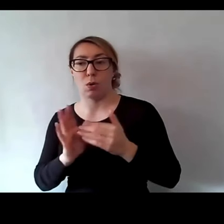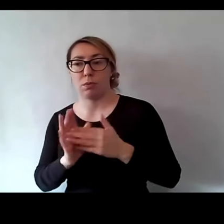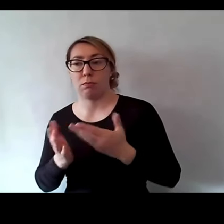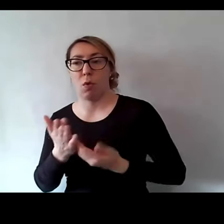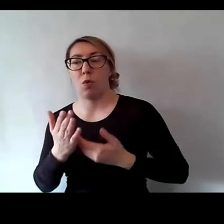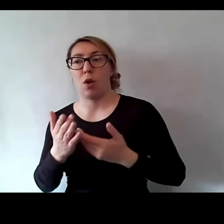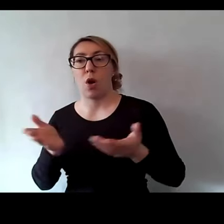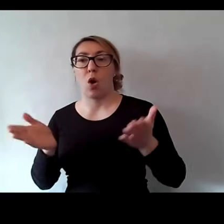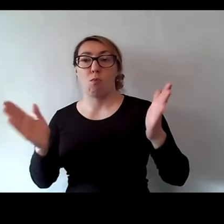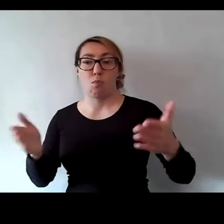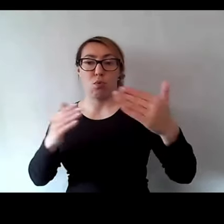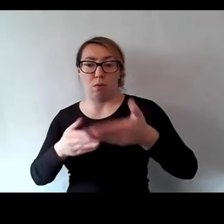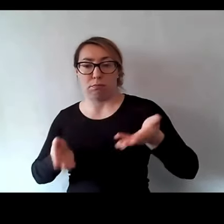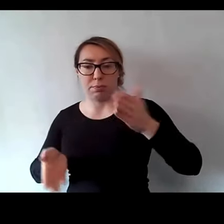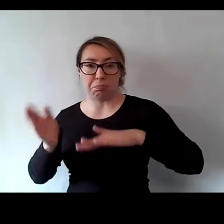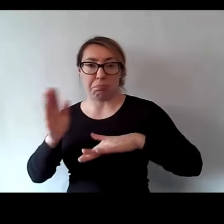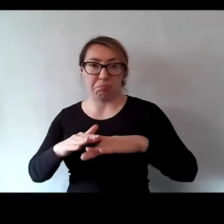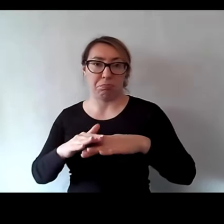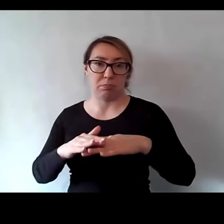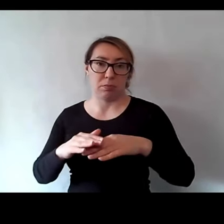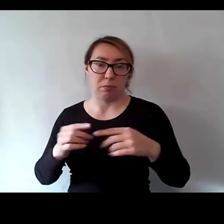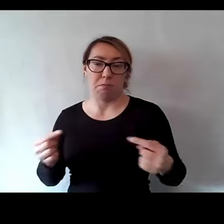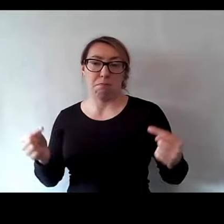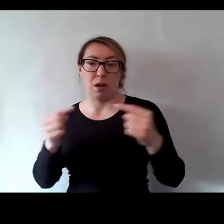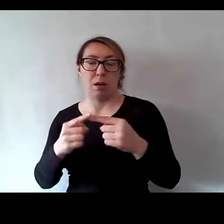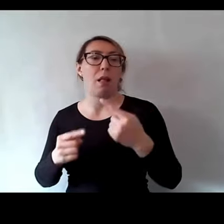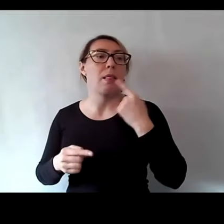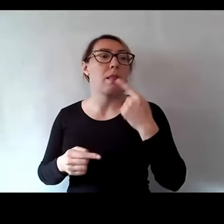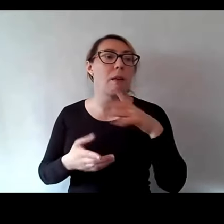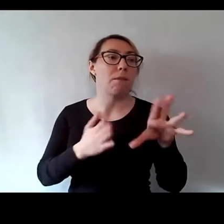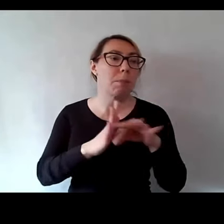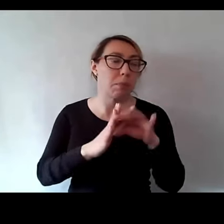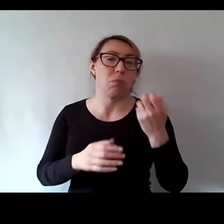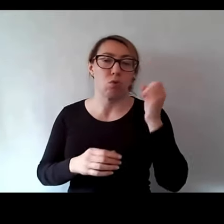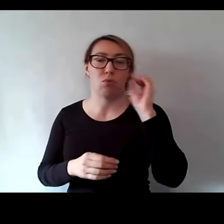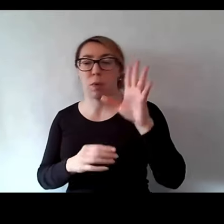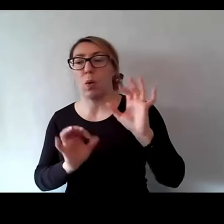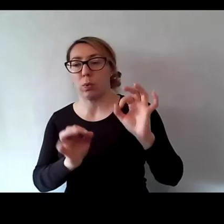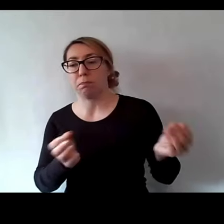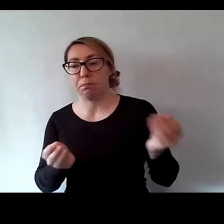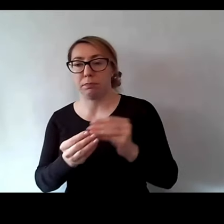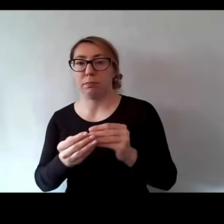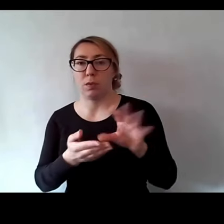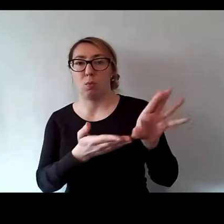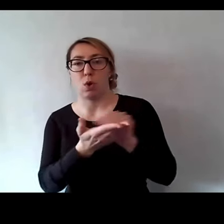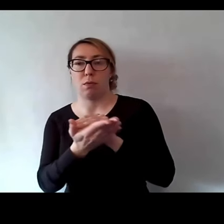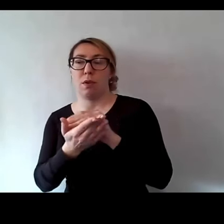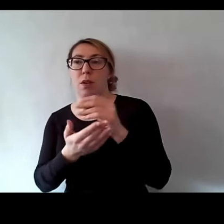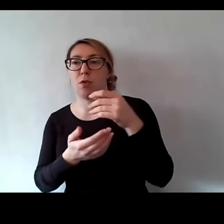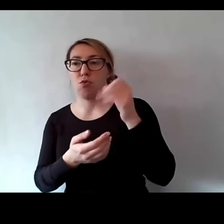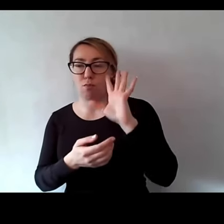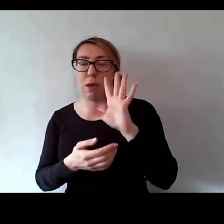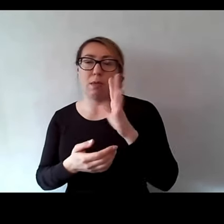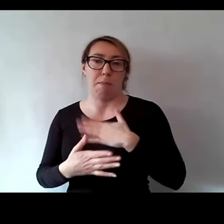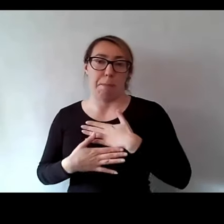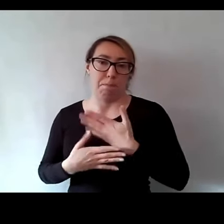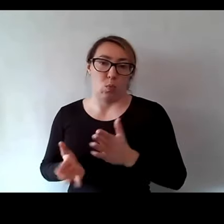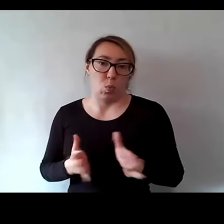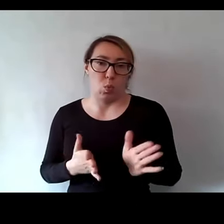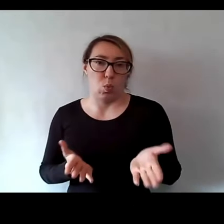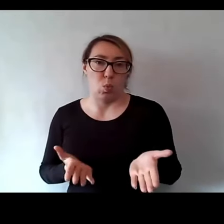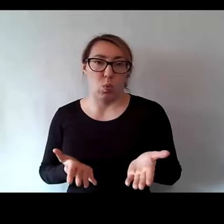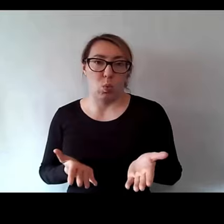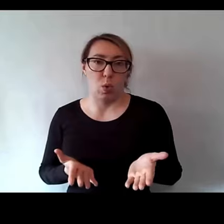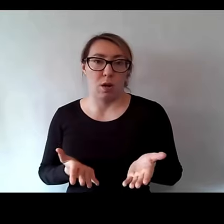złożyć pudełko, no to po prostu dobieramy tylko w jakim języku? W hiszpańskim, no to ładujemy kontent hiszpański, mamy, bo